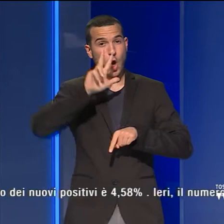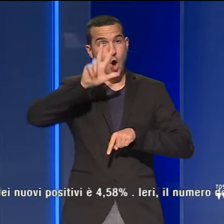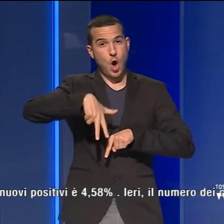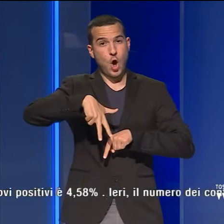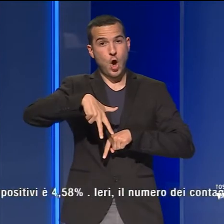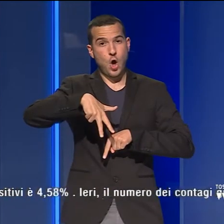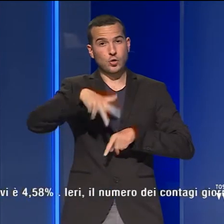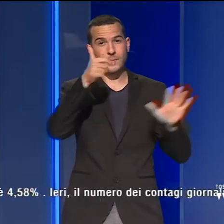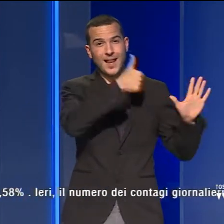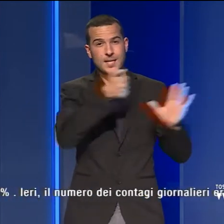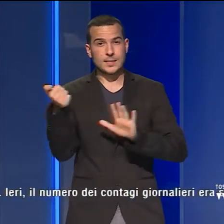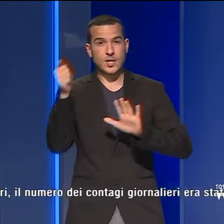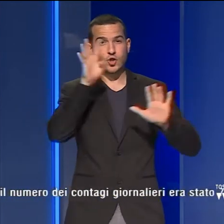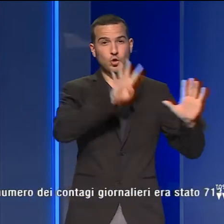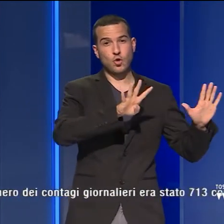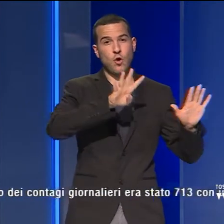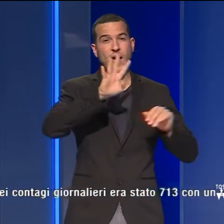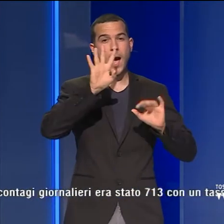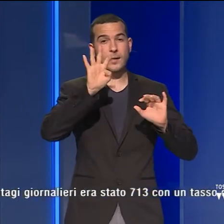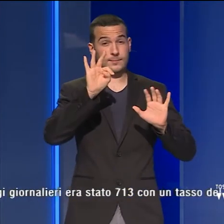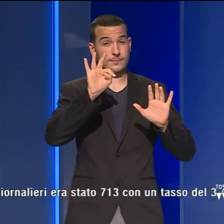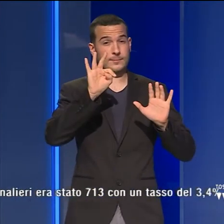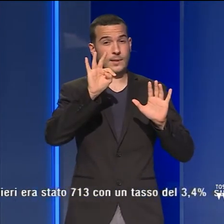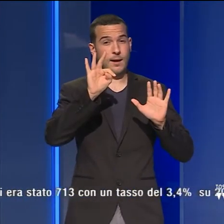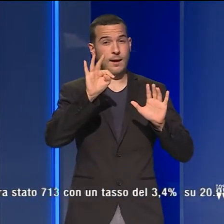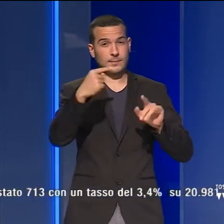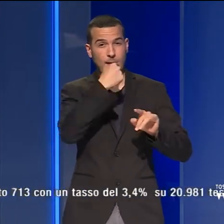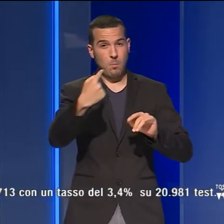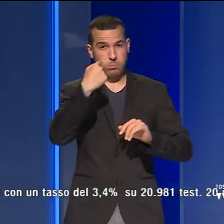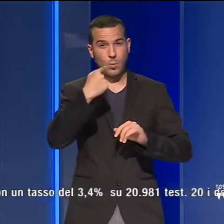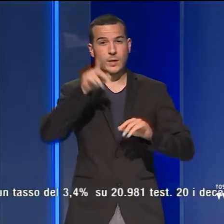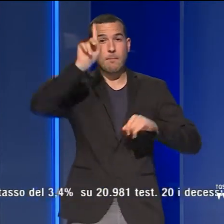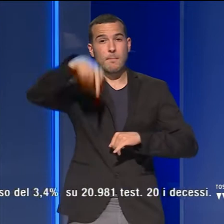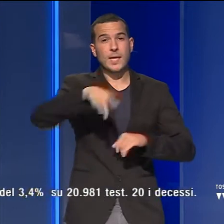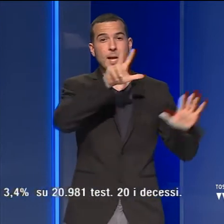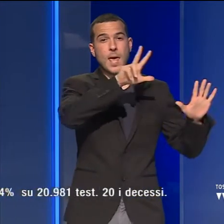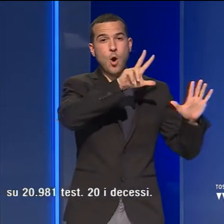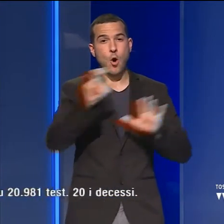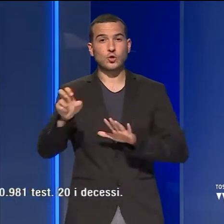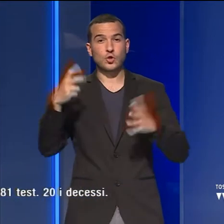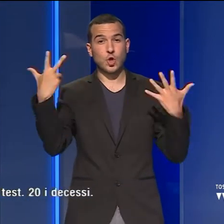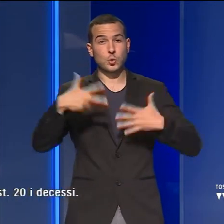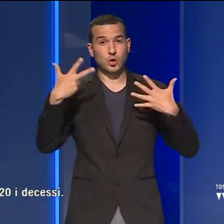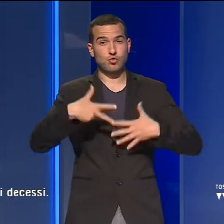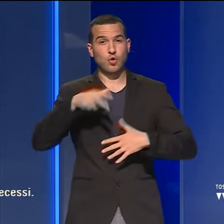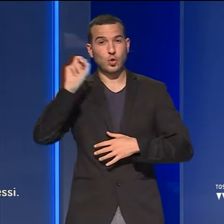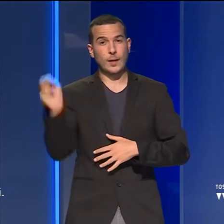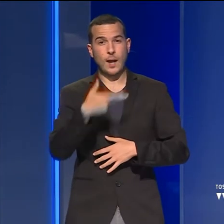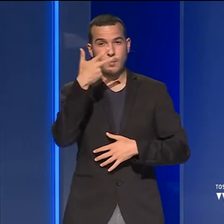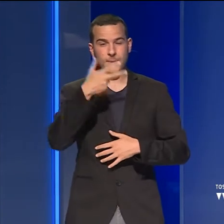.690 tamponi molecolari e 1.818 test